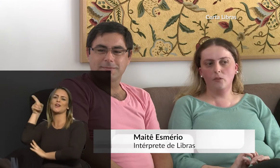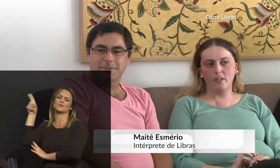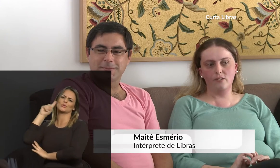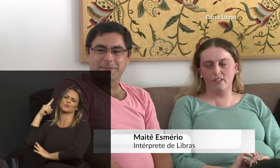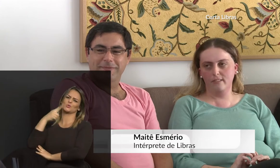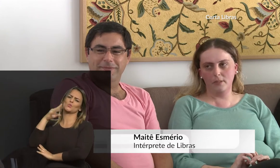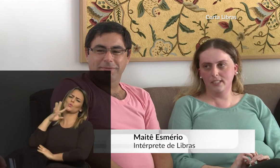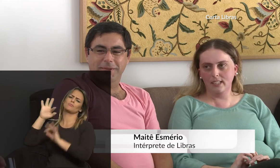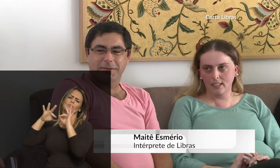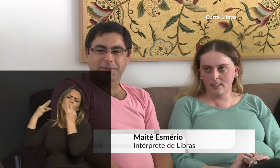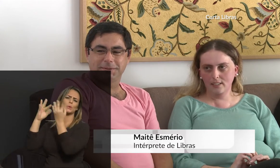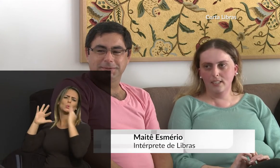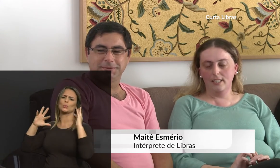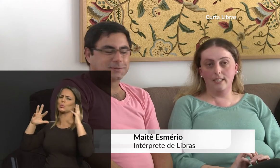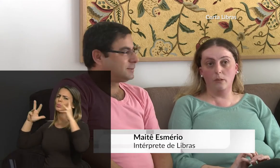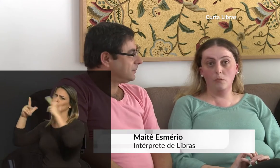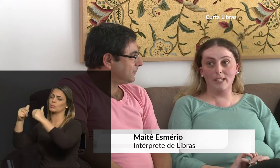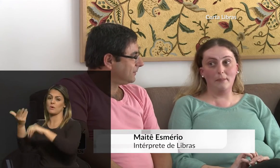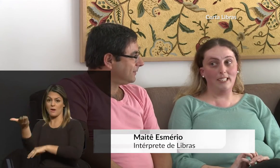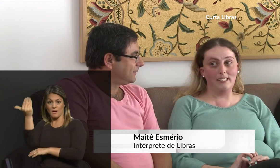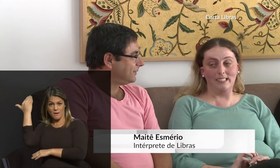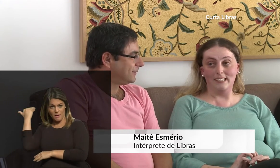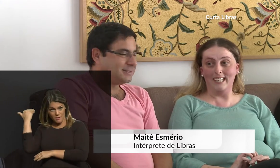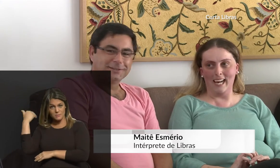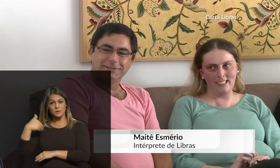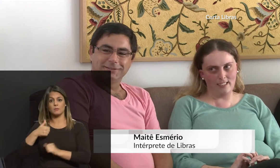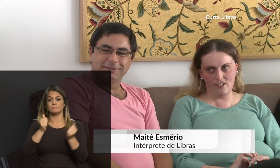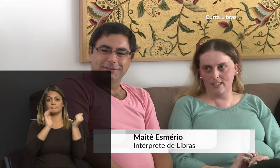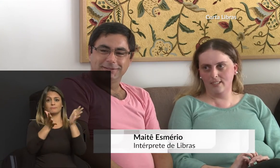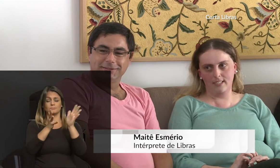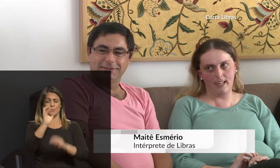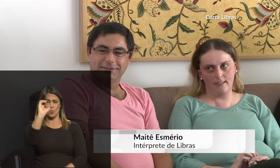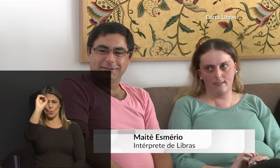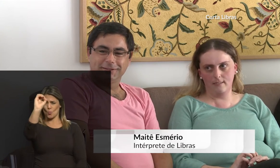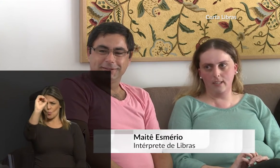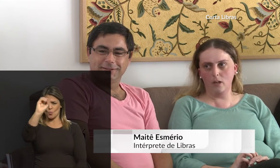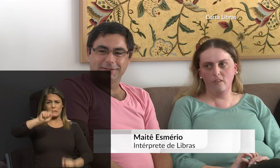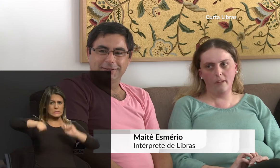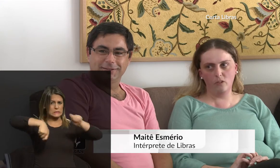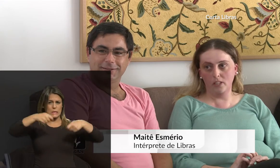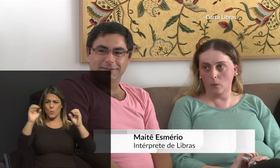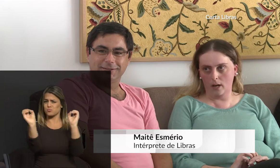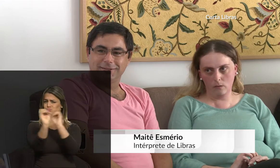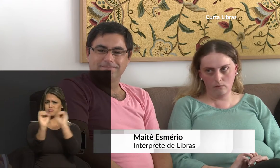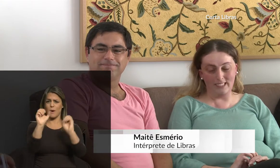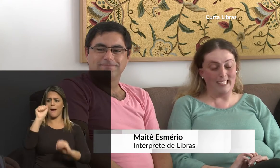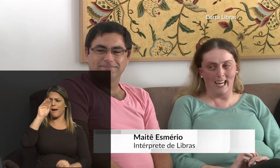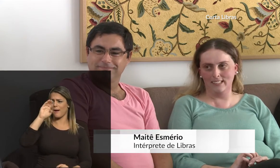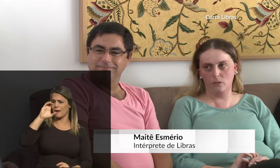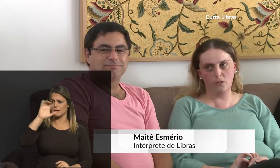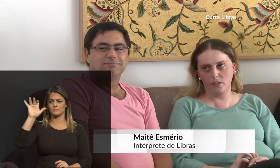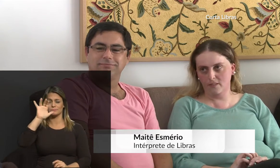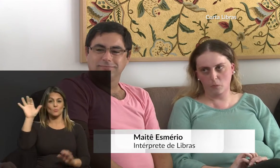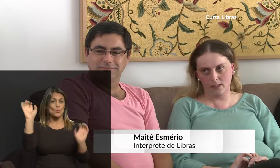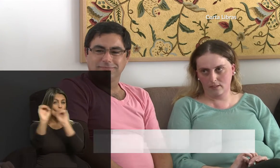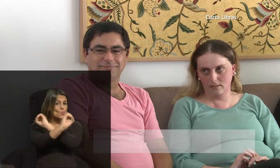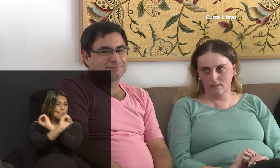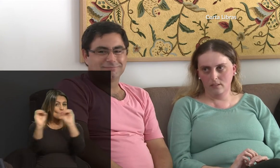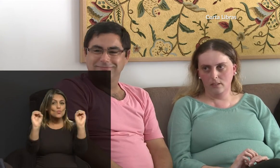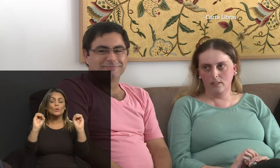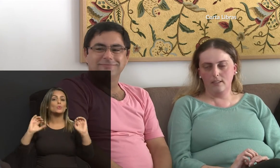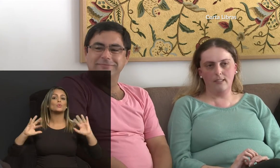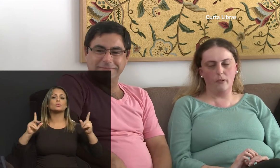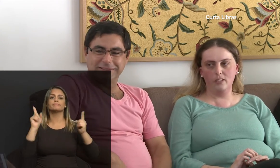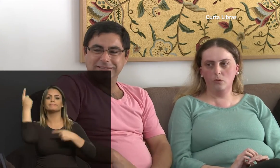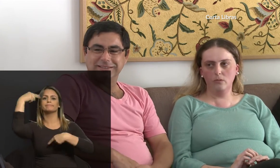E conheço toda a família dele. E eu não sabia nada de língua de sinais. Nem o Roberto Manuel. Nada. Quando eu conheci o Panto.